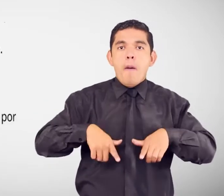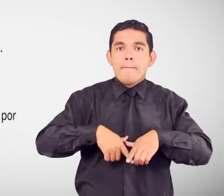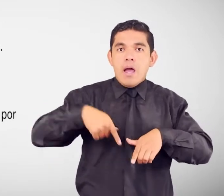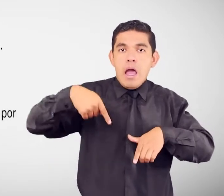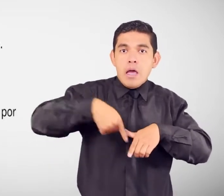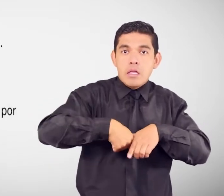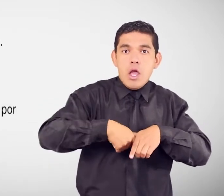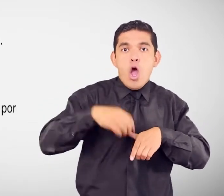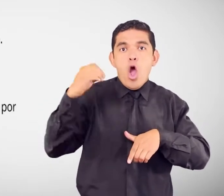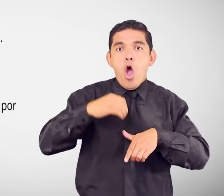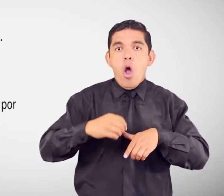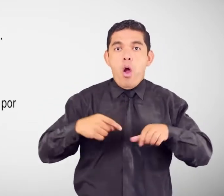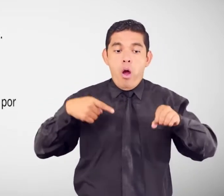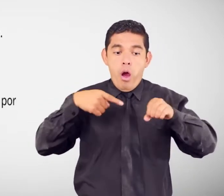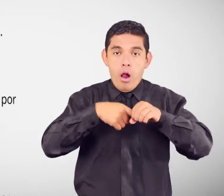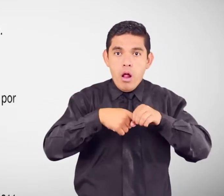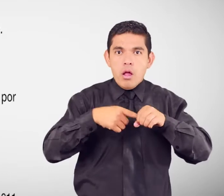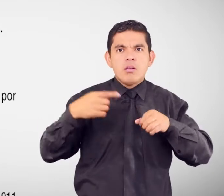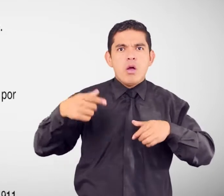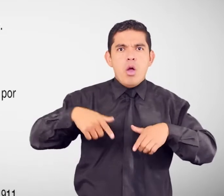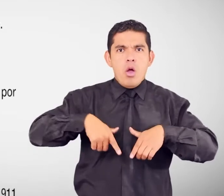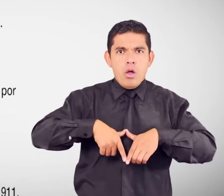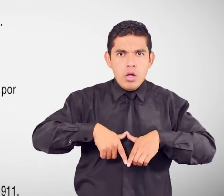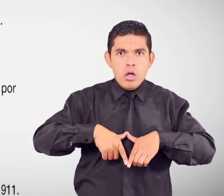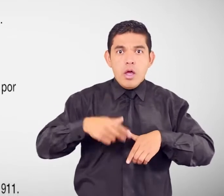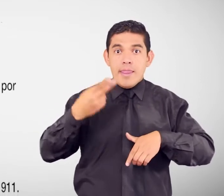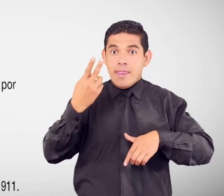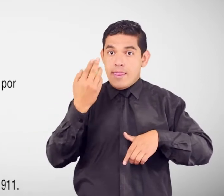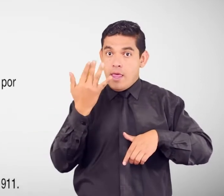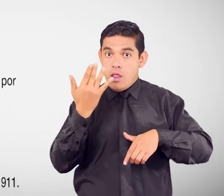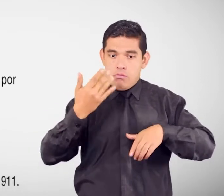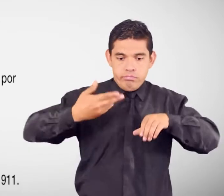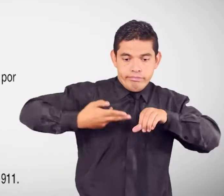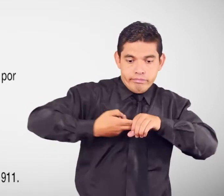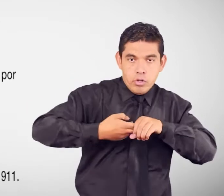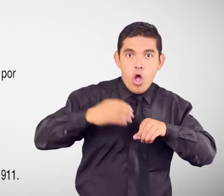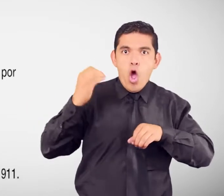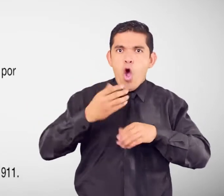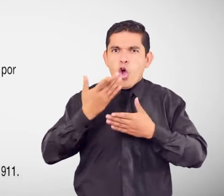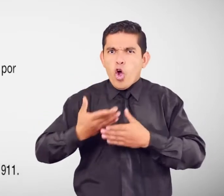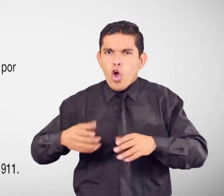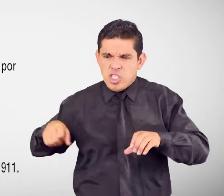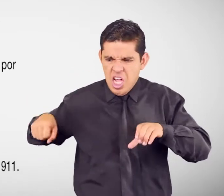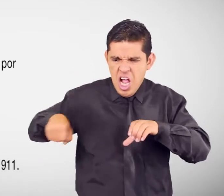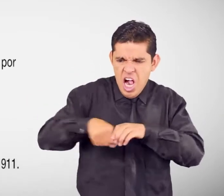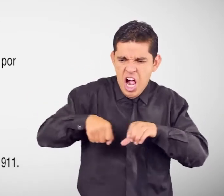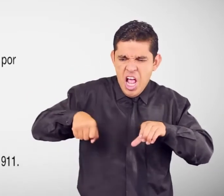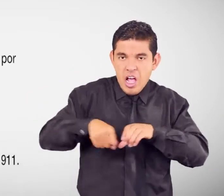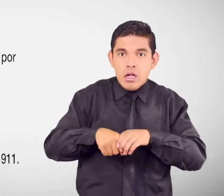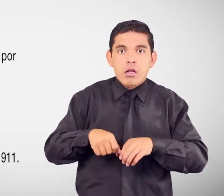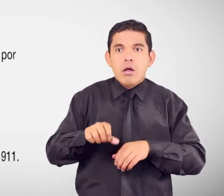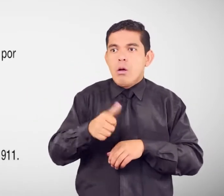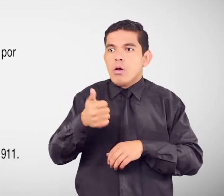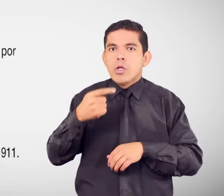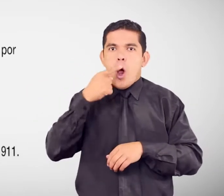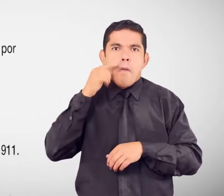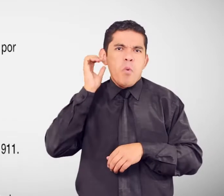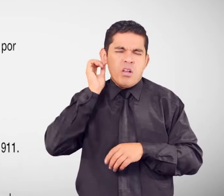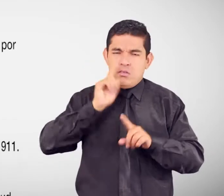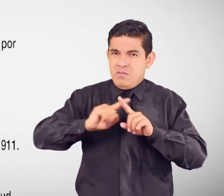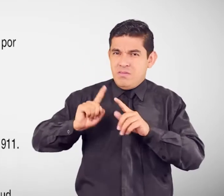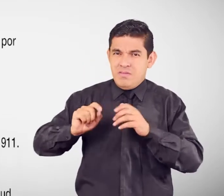A una persona De cualquier sexo Femicidio Se considera Cuando una persona Muere por el hecho De ser mujer